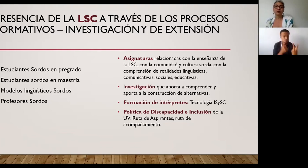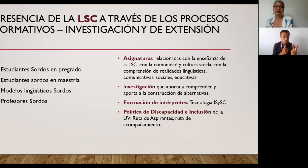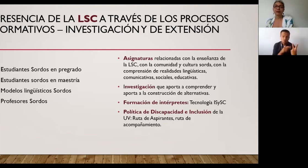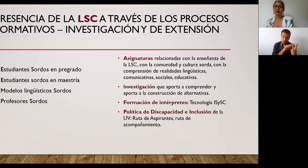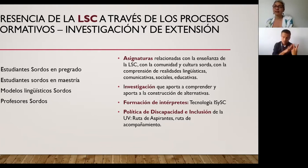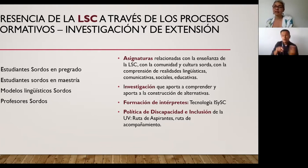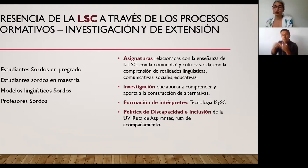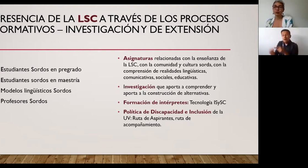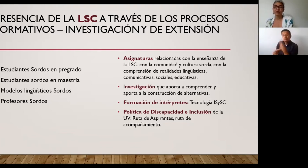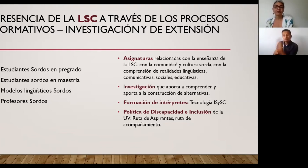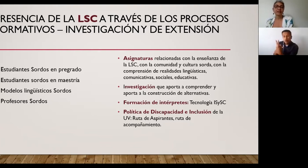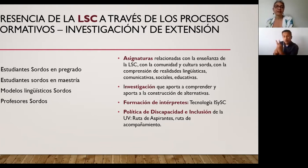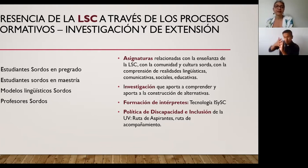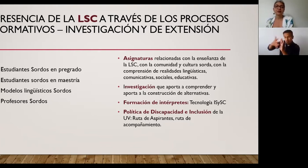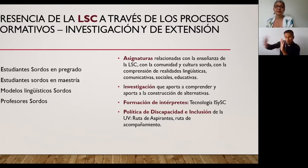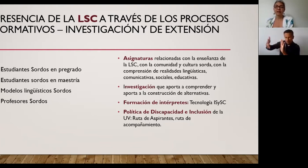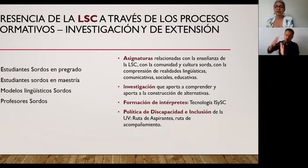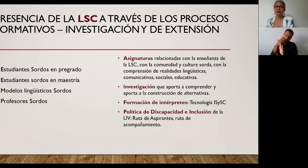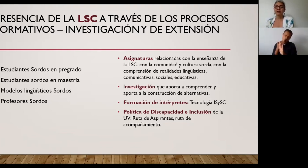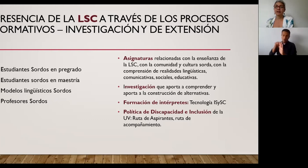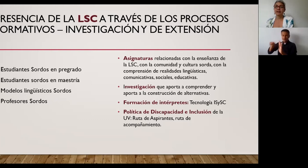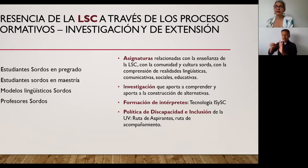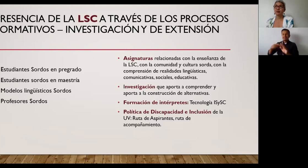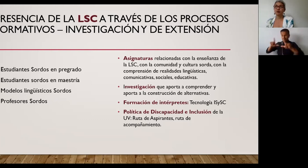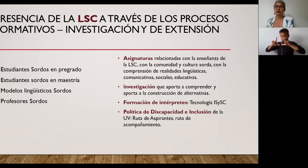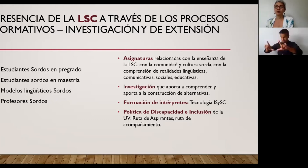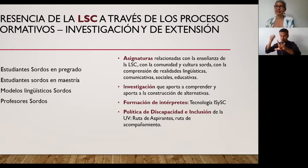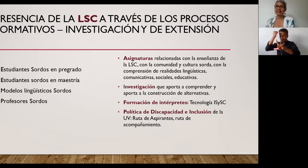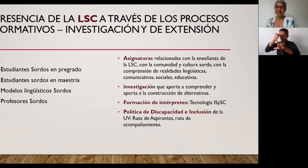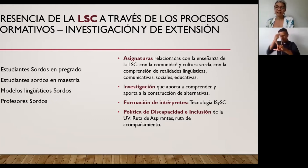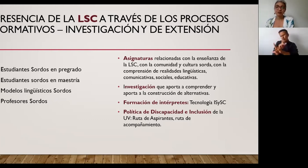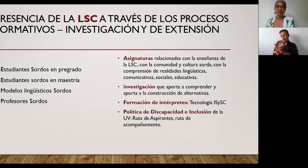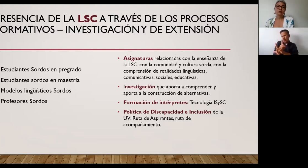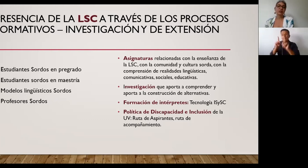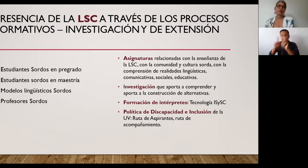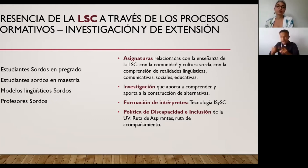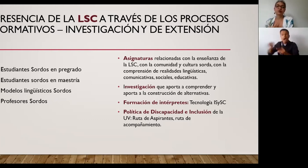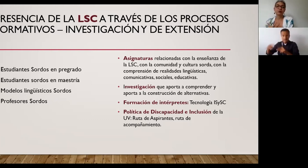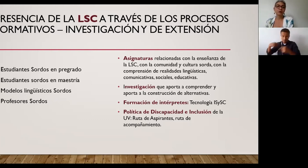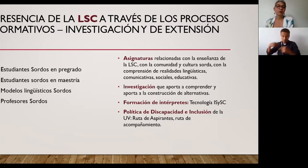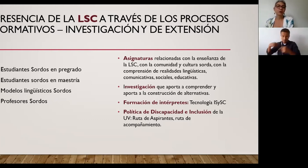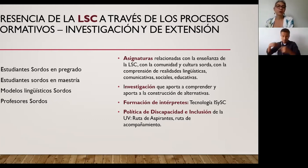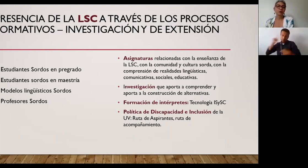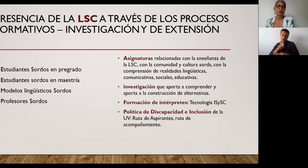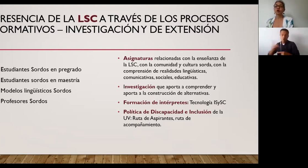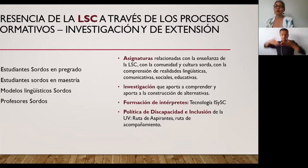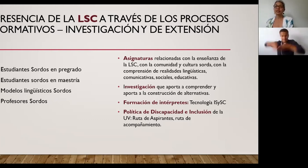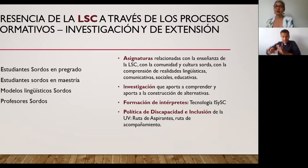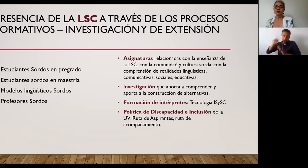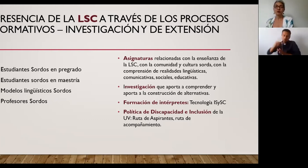todavía no tienen título profesional pero que por ser nativos de su lengua por su vínculo con la con su comunidad y